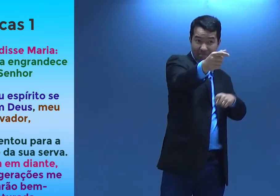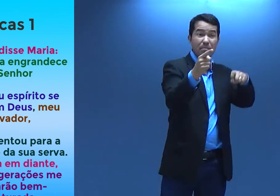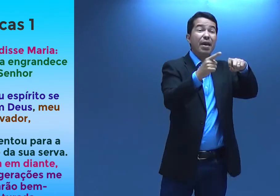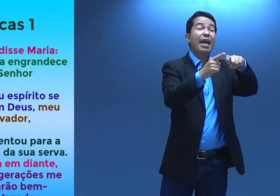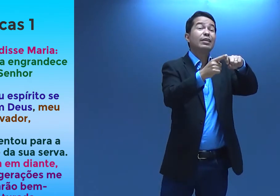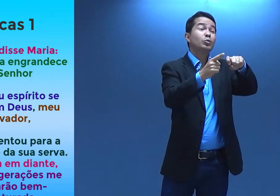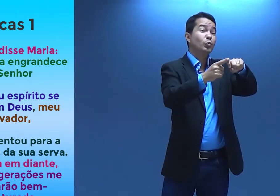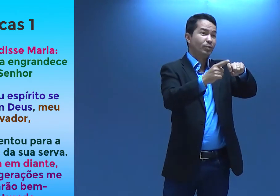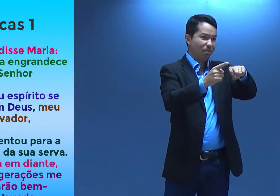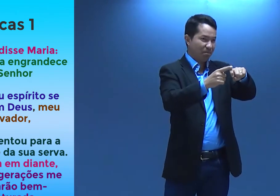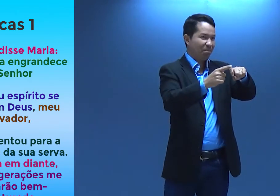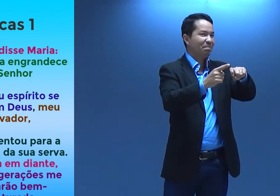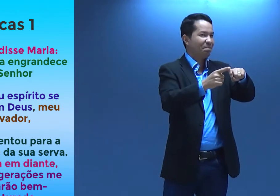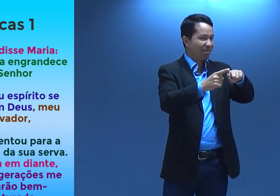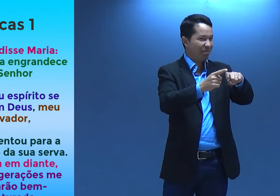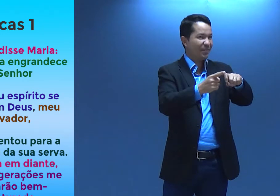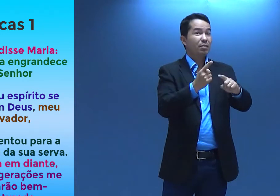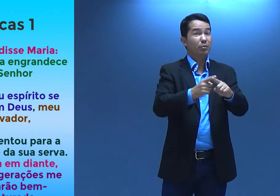Isso, muito bem, porque ele era o médico.